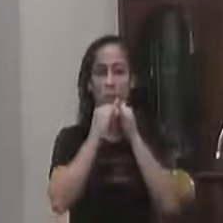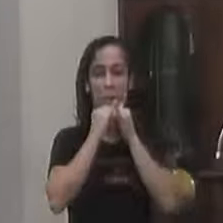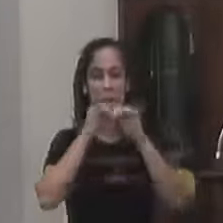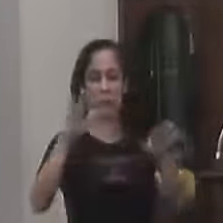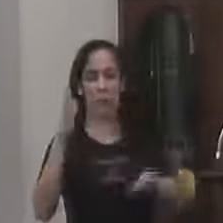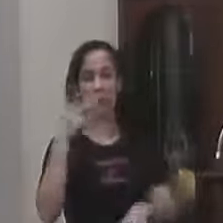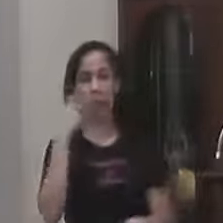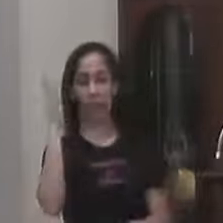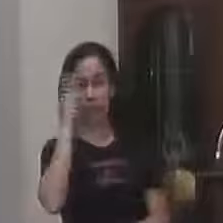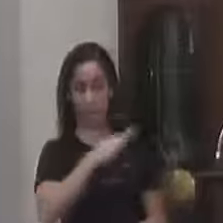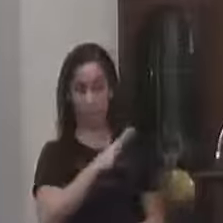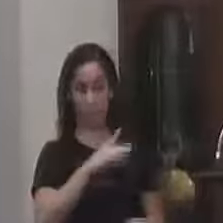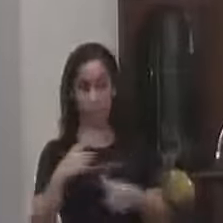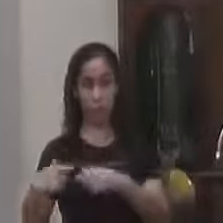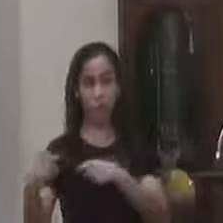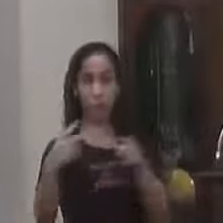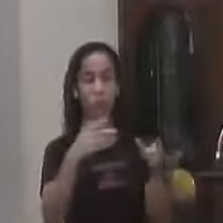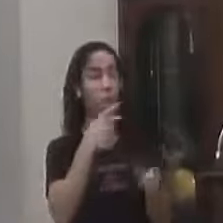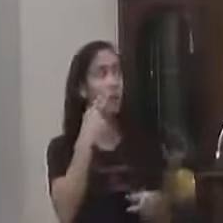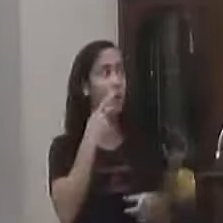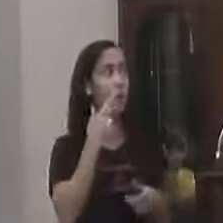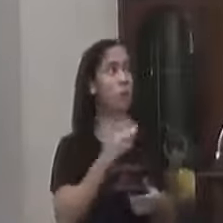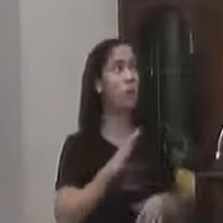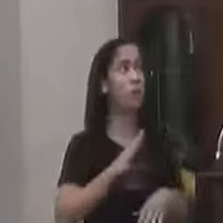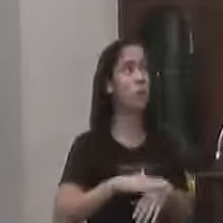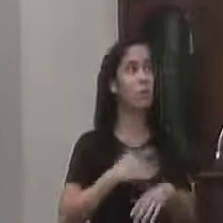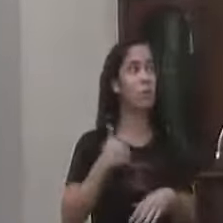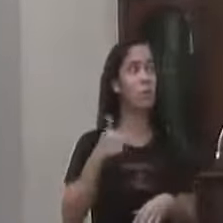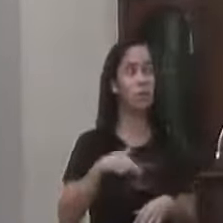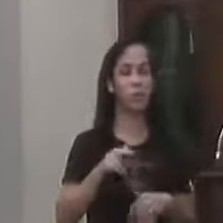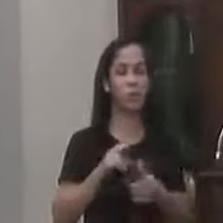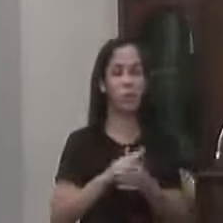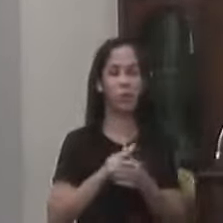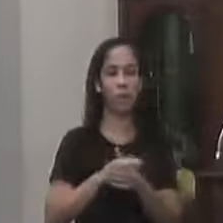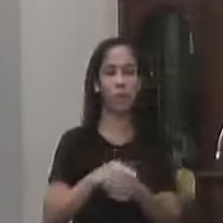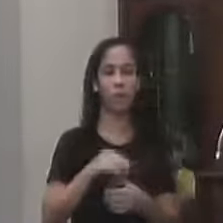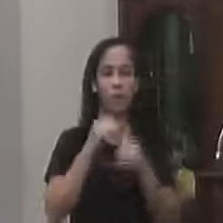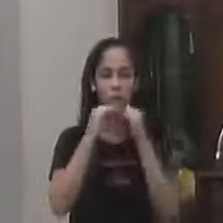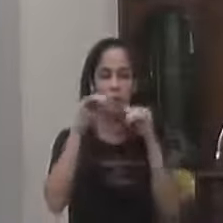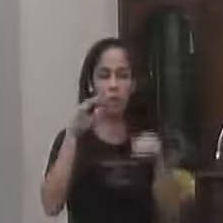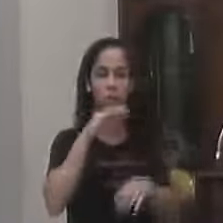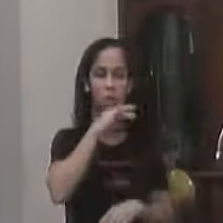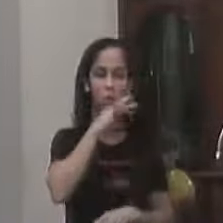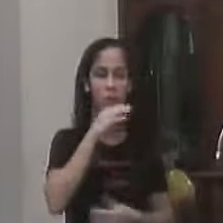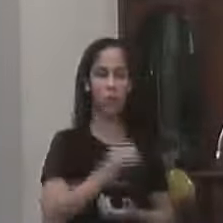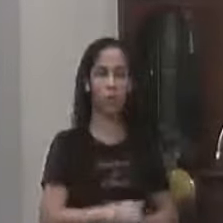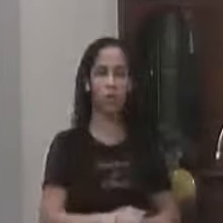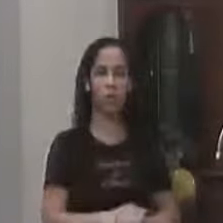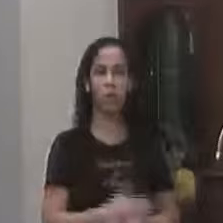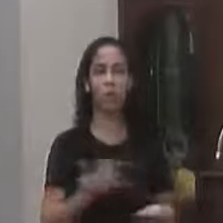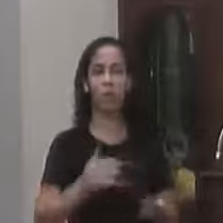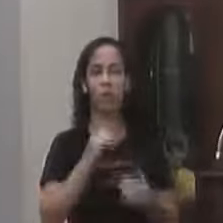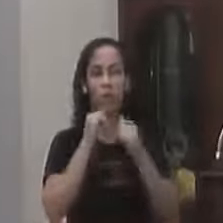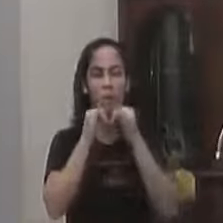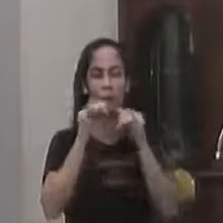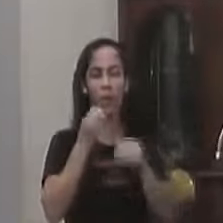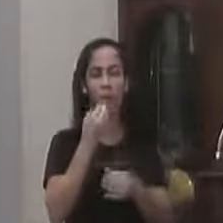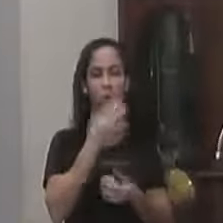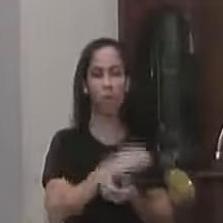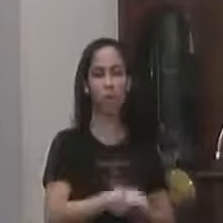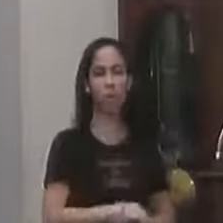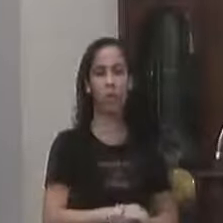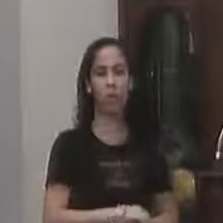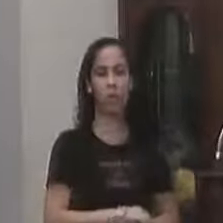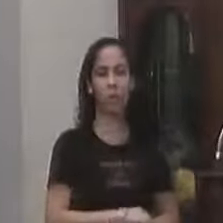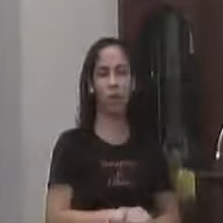Você vê Que está em todos os locais E o pessoal falando Poxa, mais uma vez Valença é notícia E notícia é ruim E aí agora Valença é notícia É notícia boa